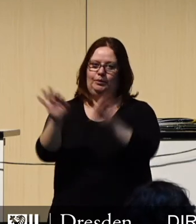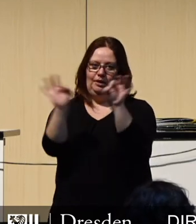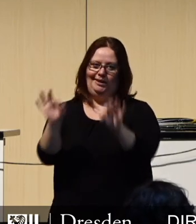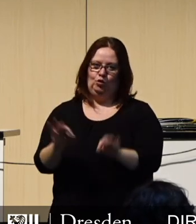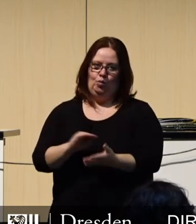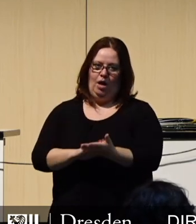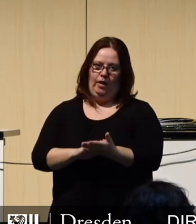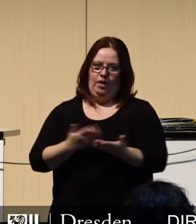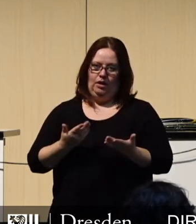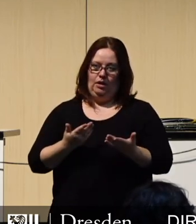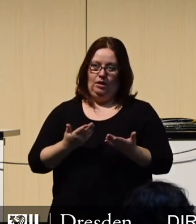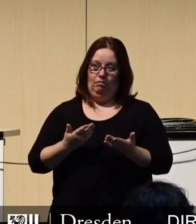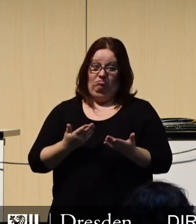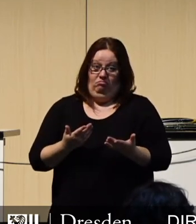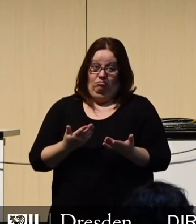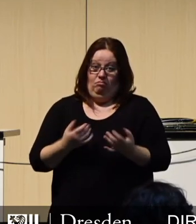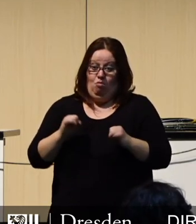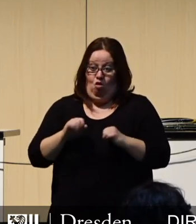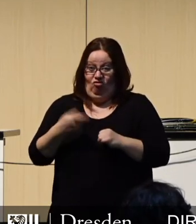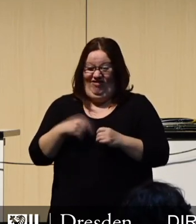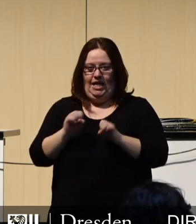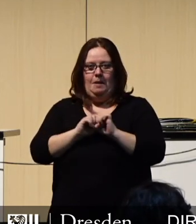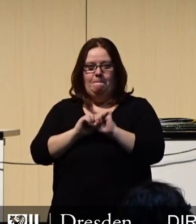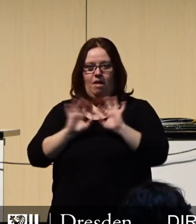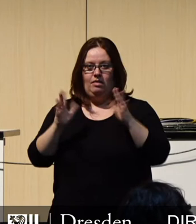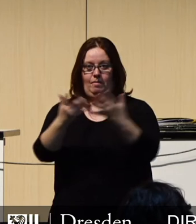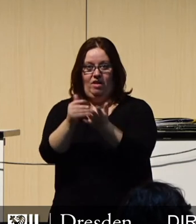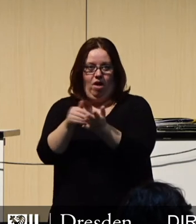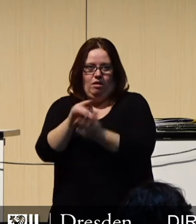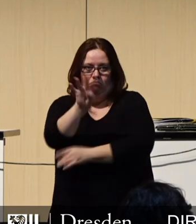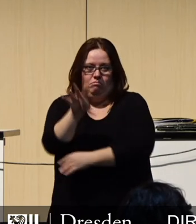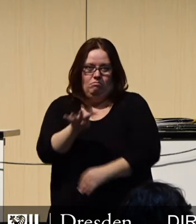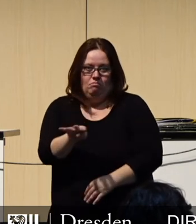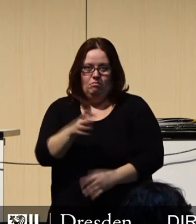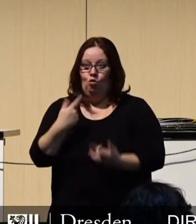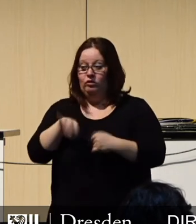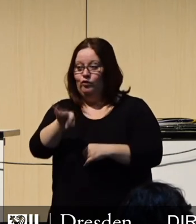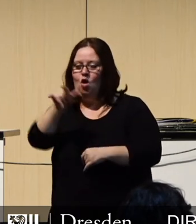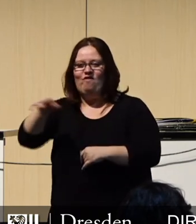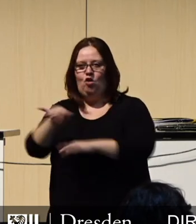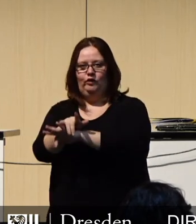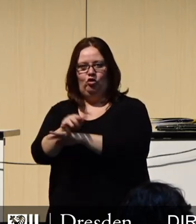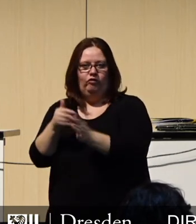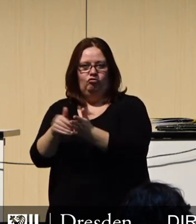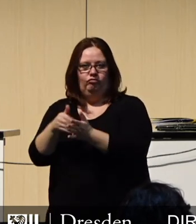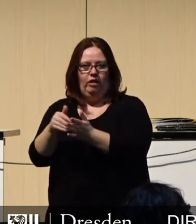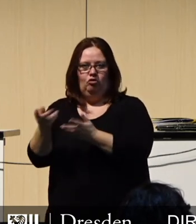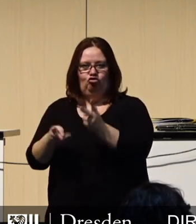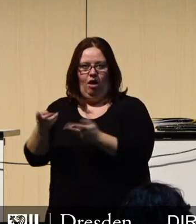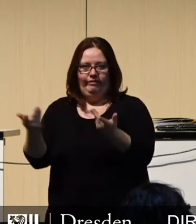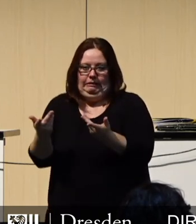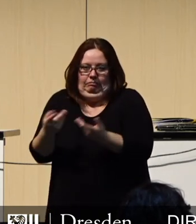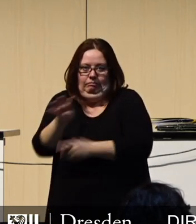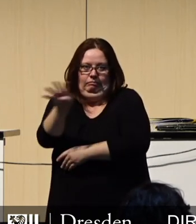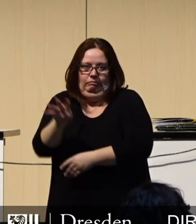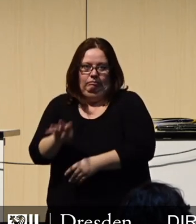Niemand weiß, wie sich die Pandemie entwickeln wird und welche volkswirtschaftlichen Schäden vielleicht noch verursacht werden.